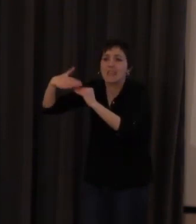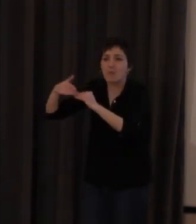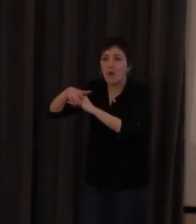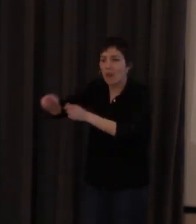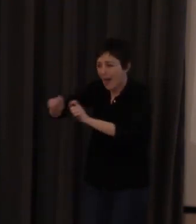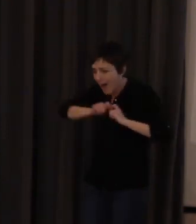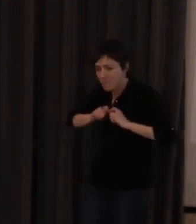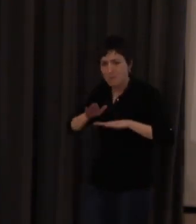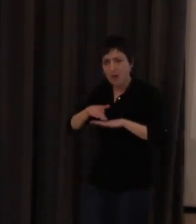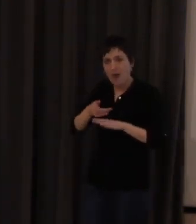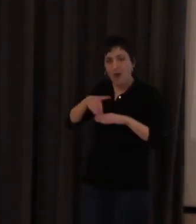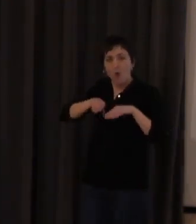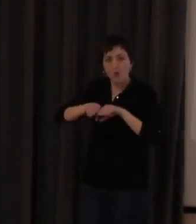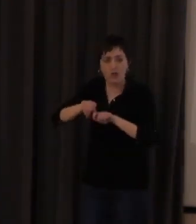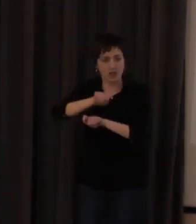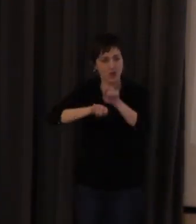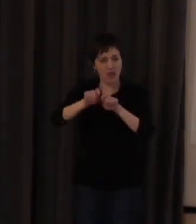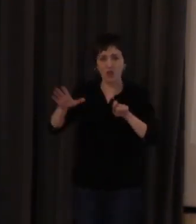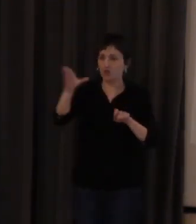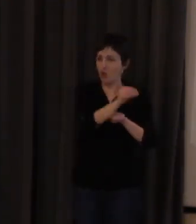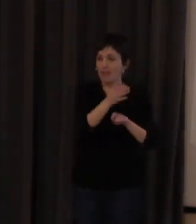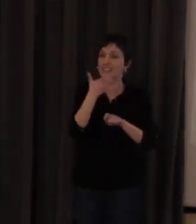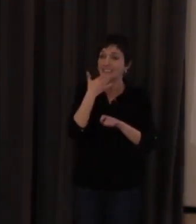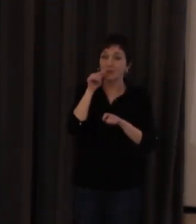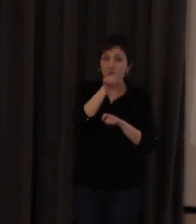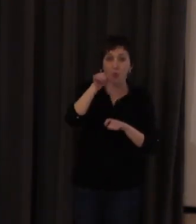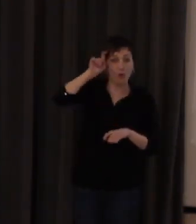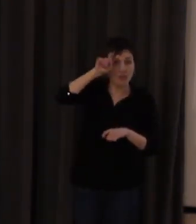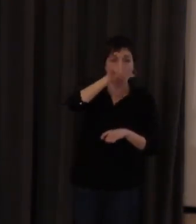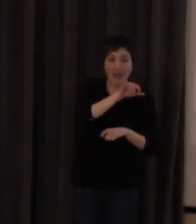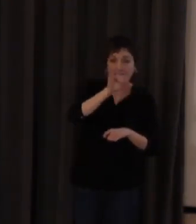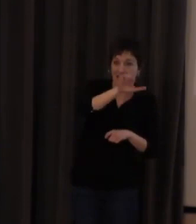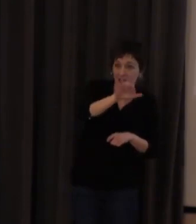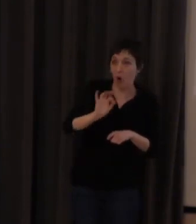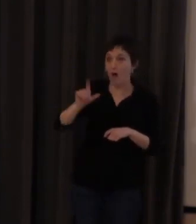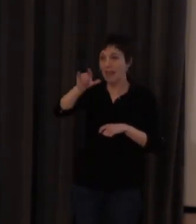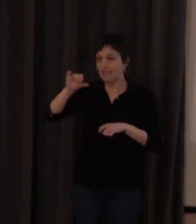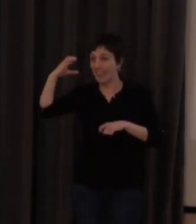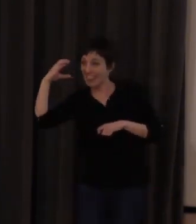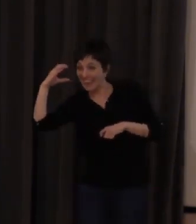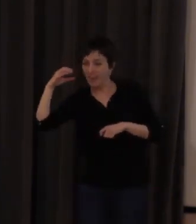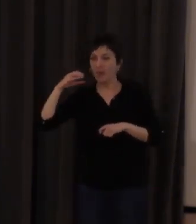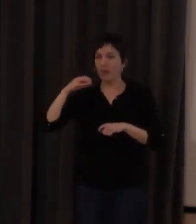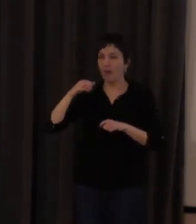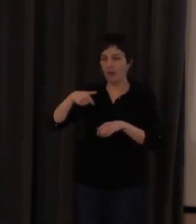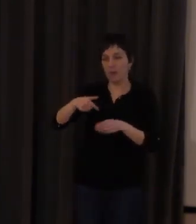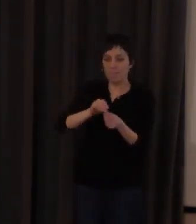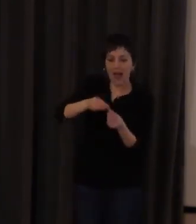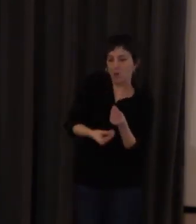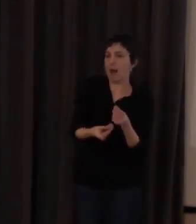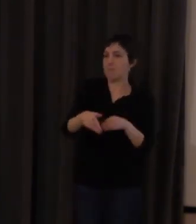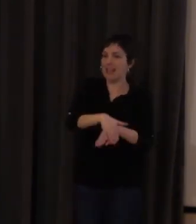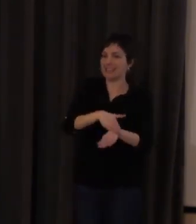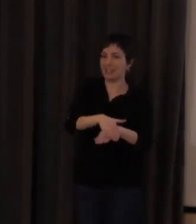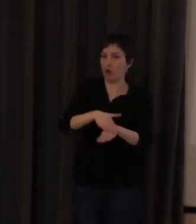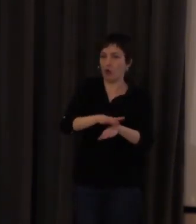todas las asociaciones que usted es profesor de LSE este manual es lo básico por lo menos para